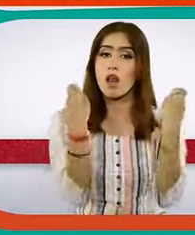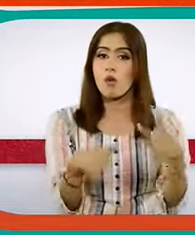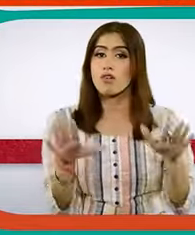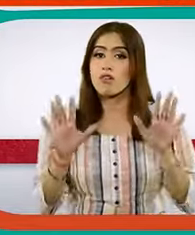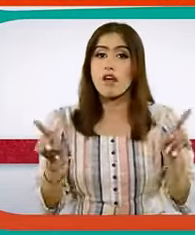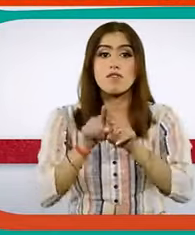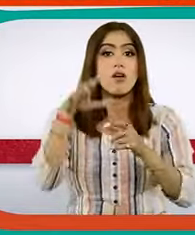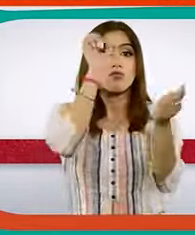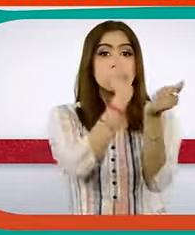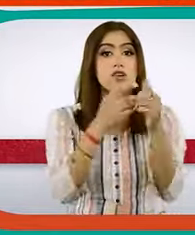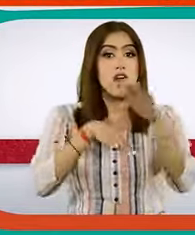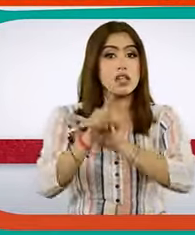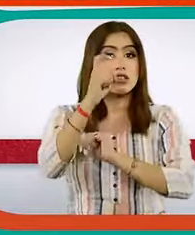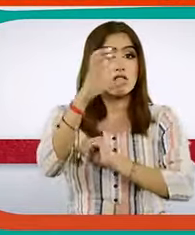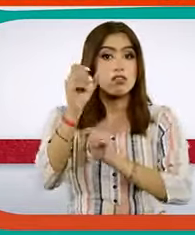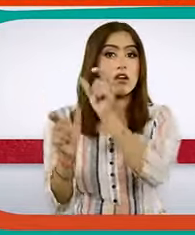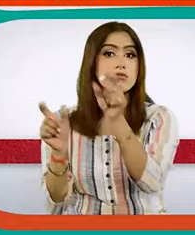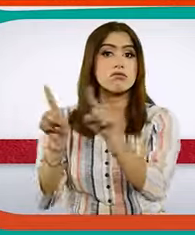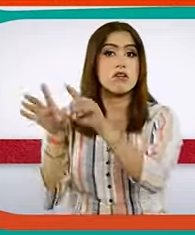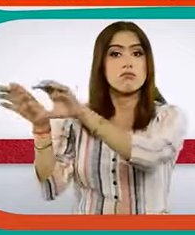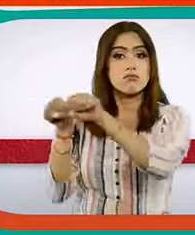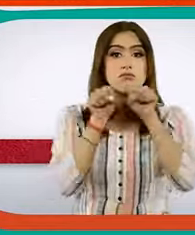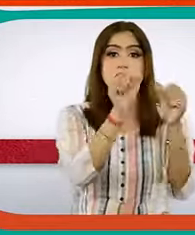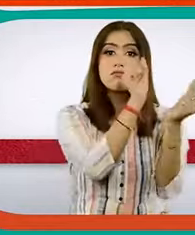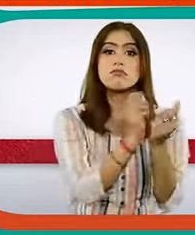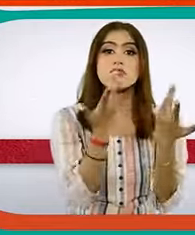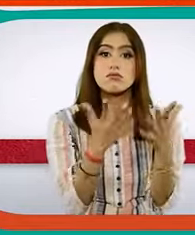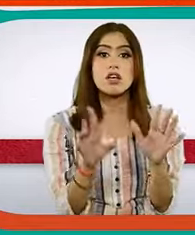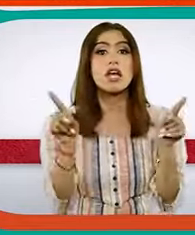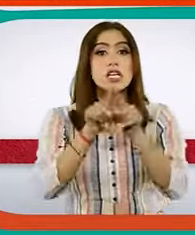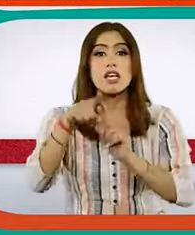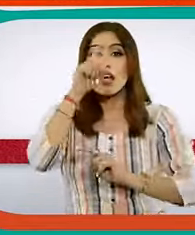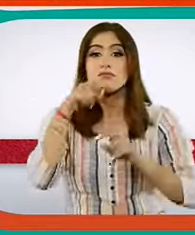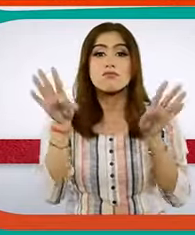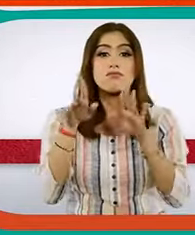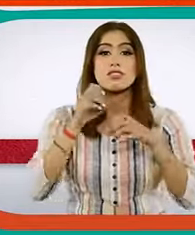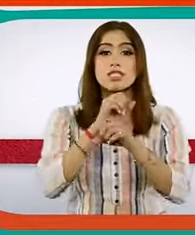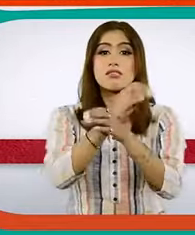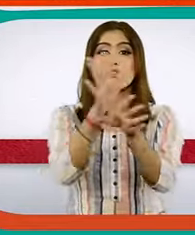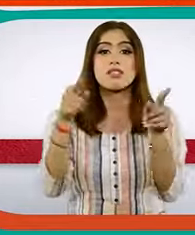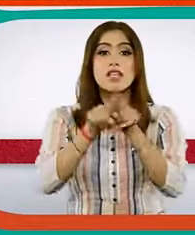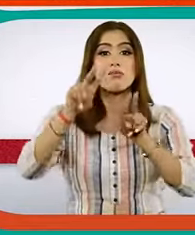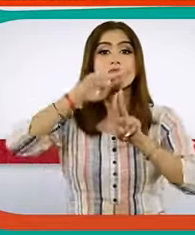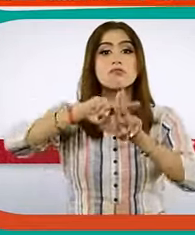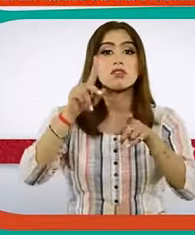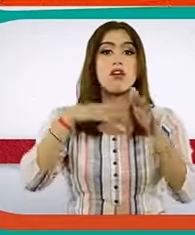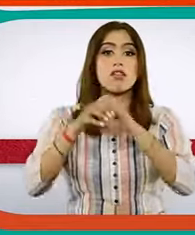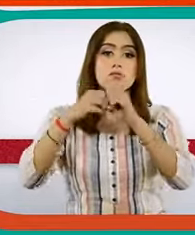पुलिस ने मामने में 70 लोगों को हिरासत में लिया इस घटना के बाद ट्विटर पर हैश्टाग बीजेपी के गुंडे टॉप ट्रेंट होने लगा